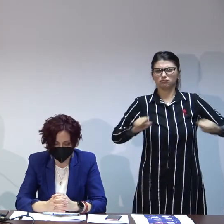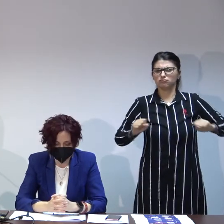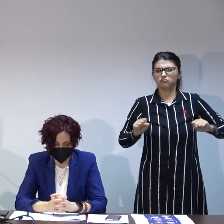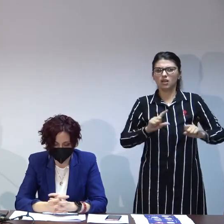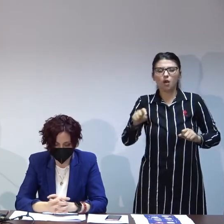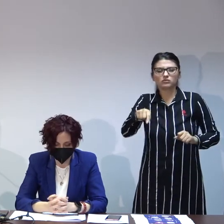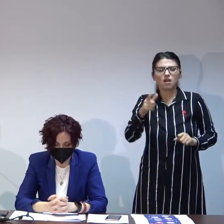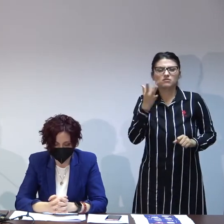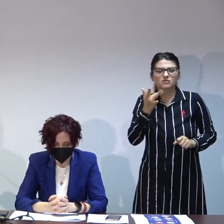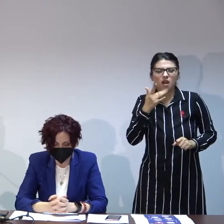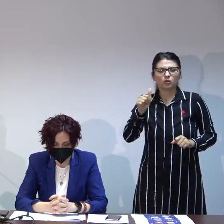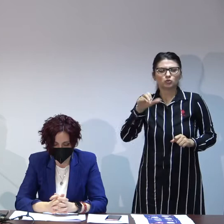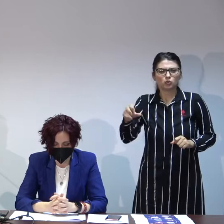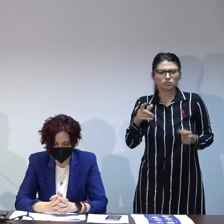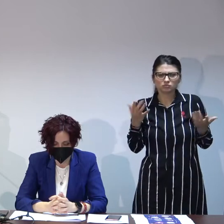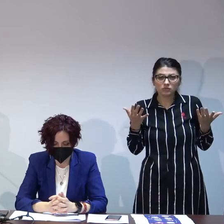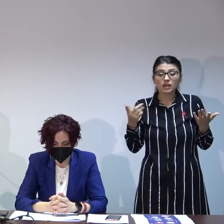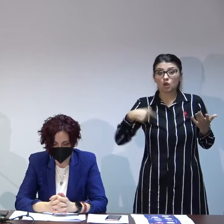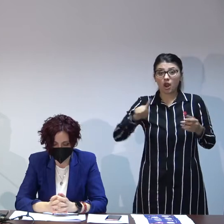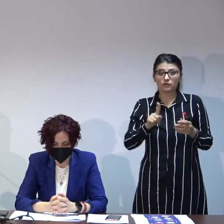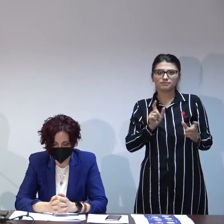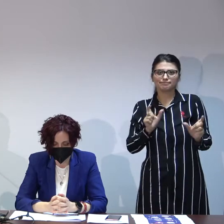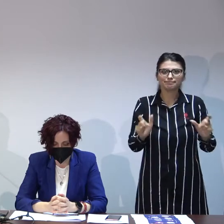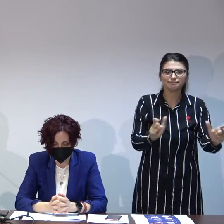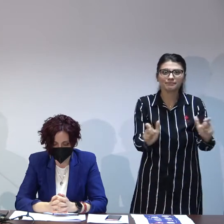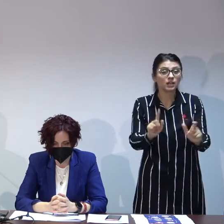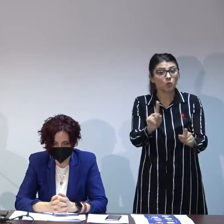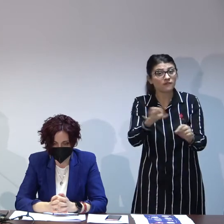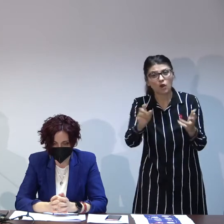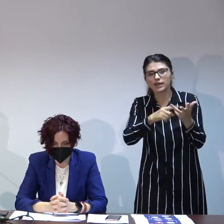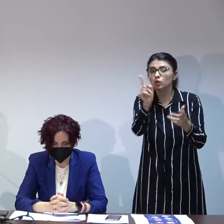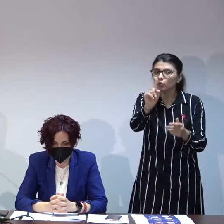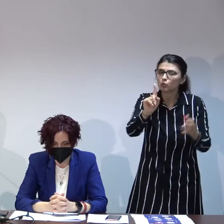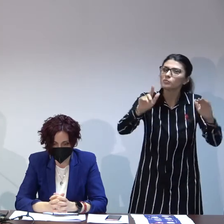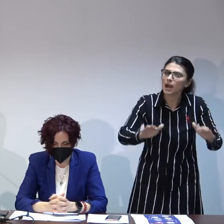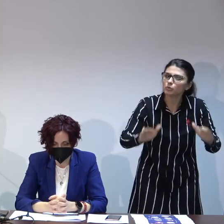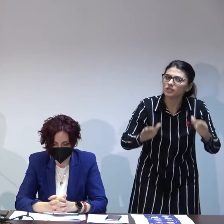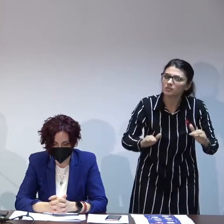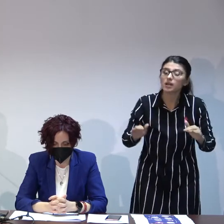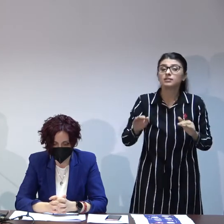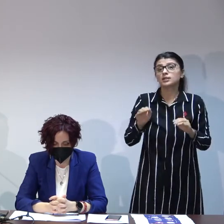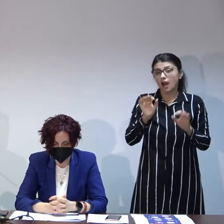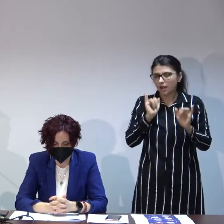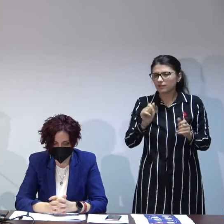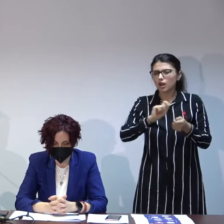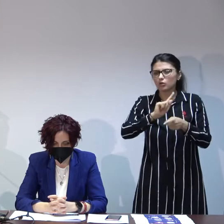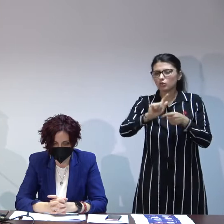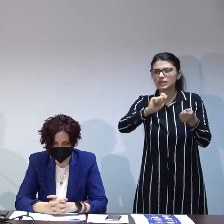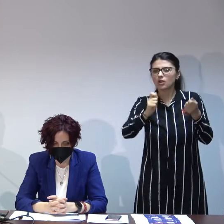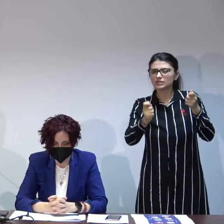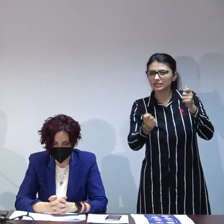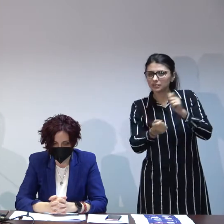momentul în care noi le-am impus limite i-am impus limite cu privire la lucrurile astea lucrurile s-au schimbat și apoi